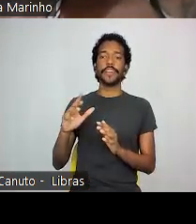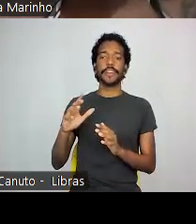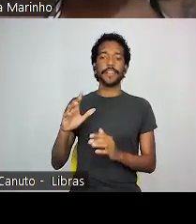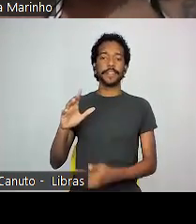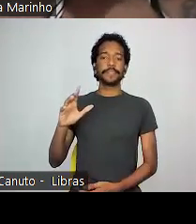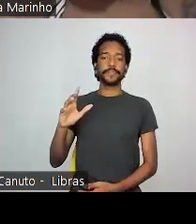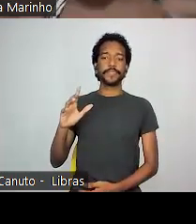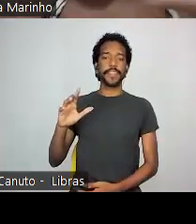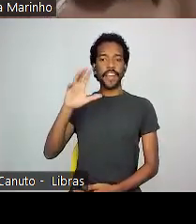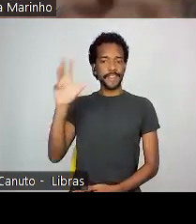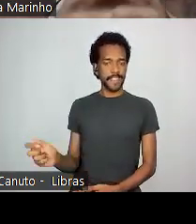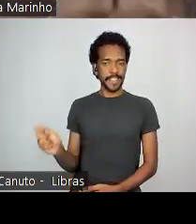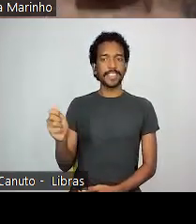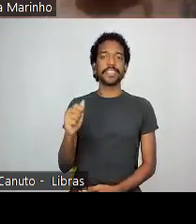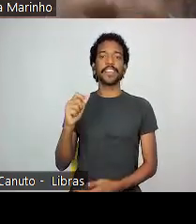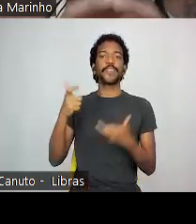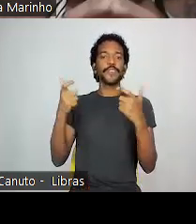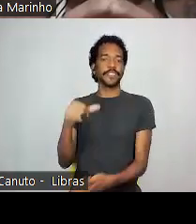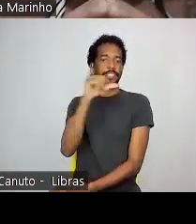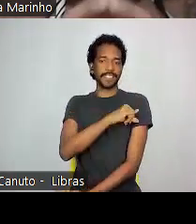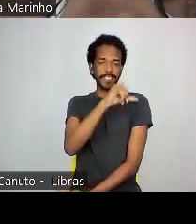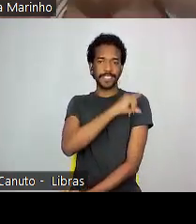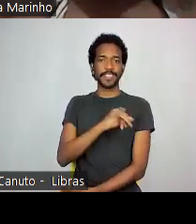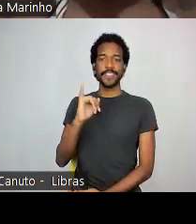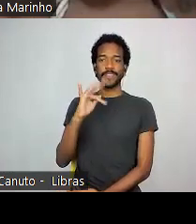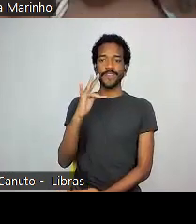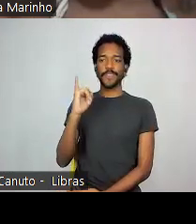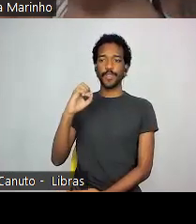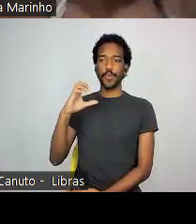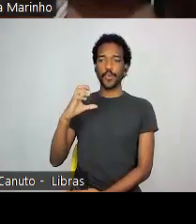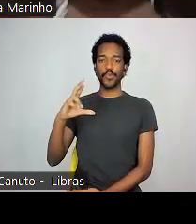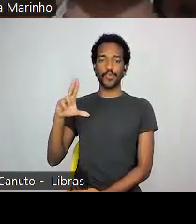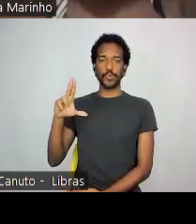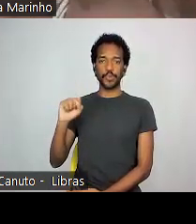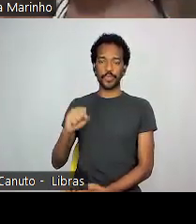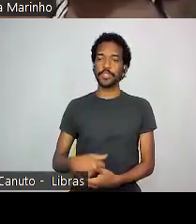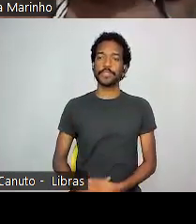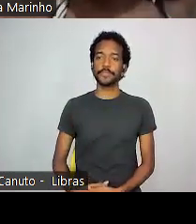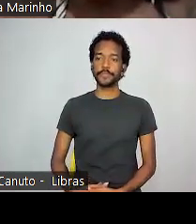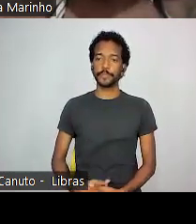Fiocruz, no Rio de Janeiro. Quando a gente fala de arte africana, a gente vê, nos vem à cabeça essa imagem que está aí.